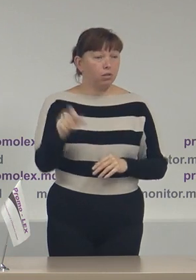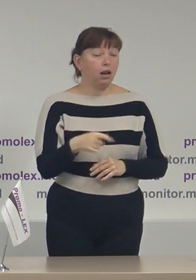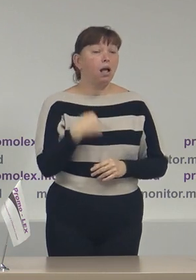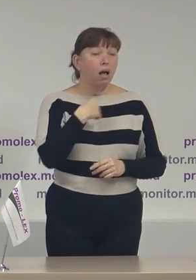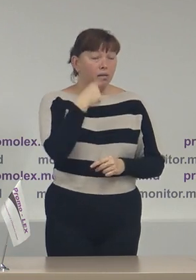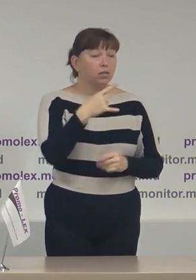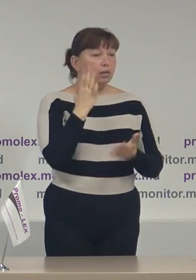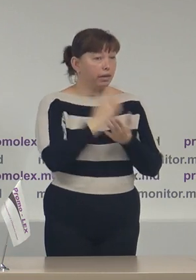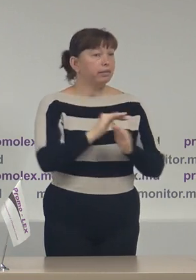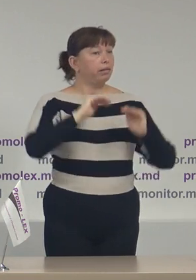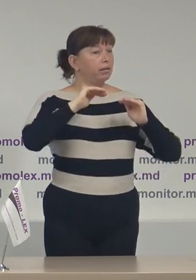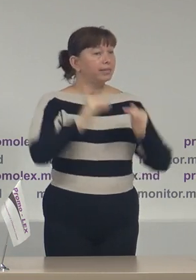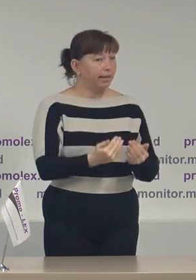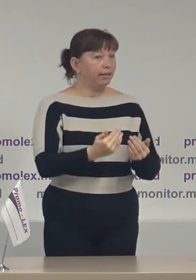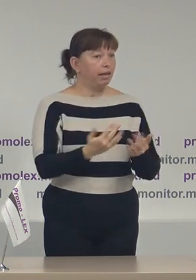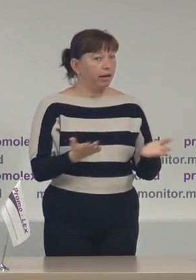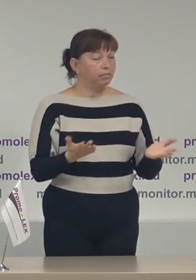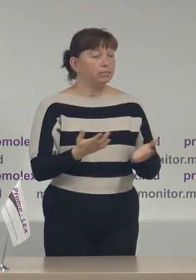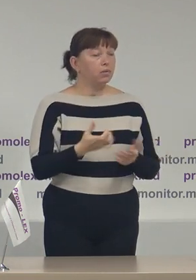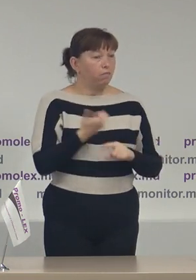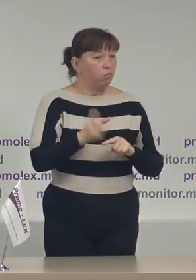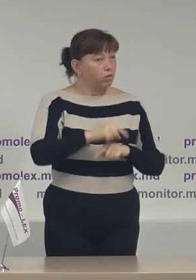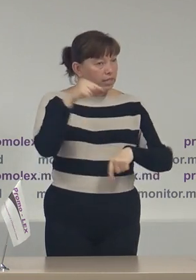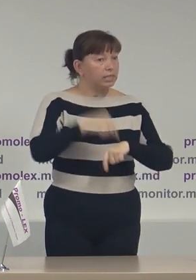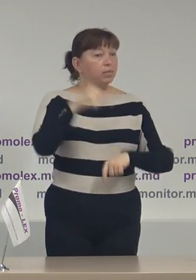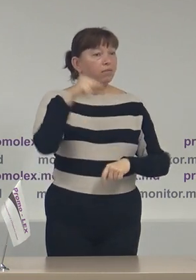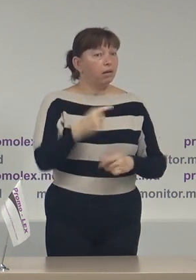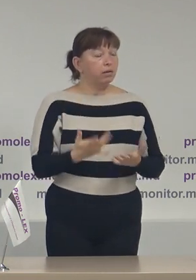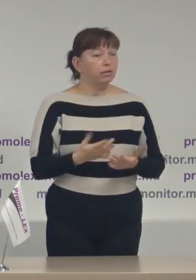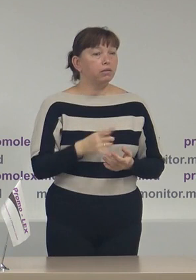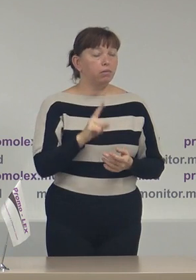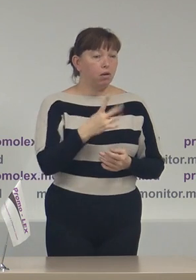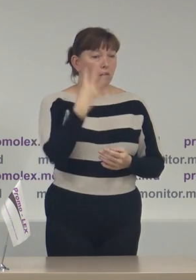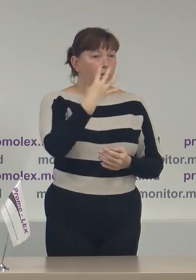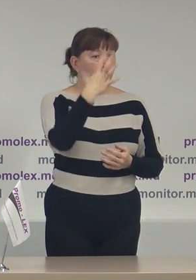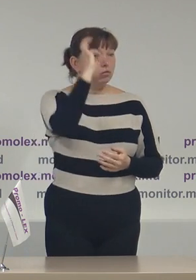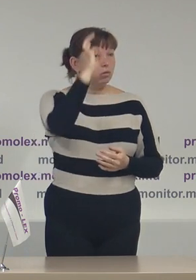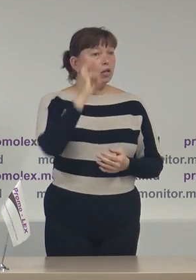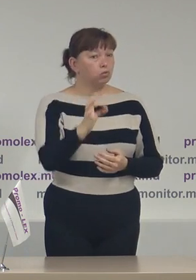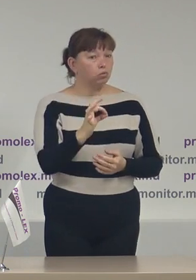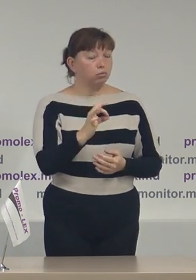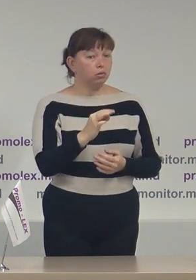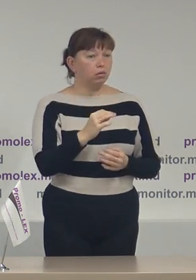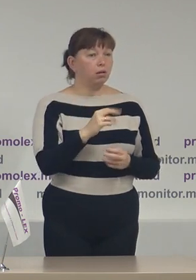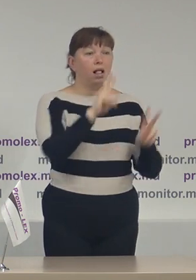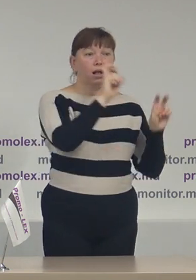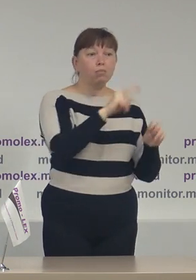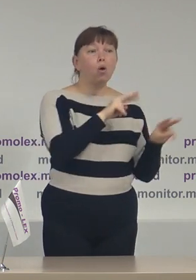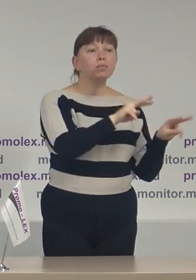scăderea numărului de observători este semnificativă cel puțin 45% la capitol